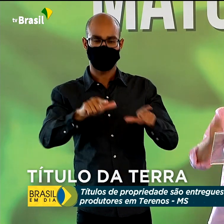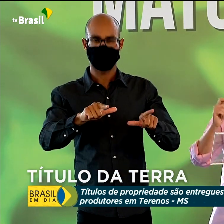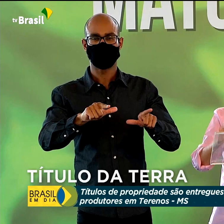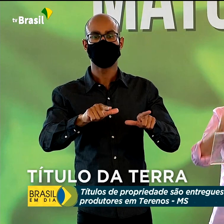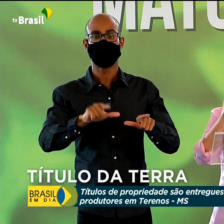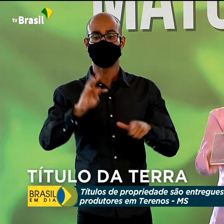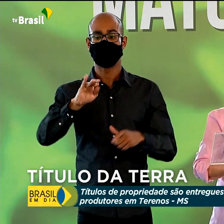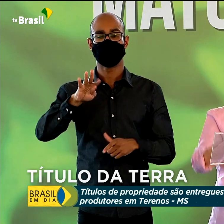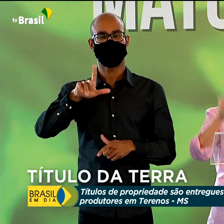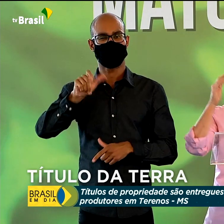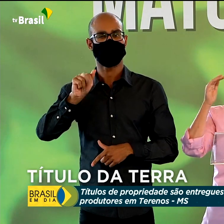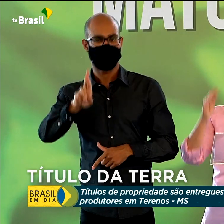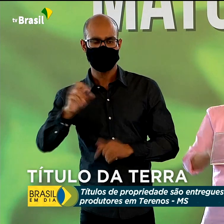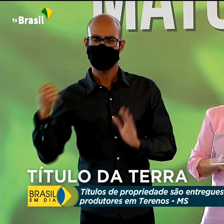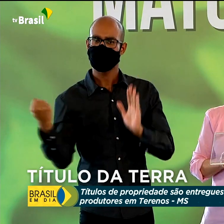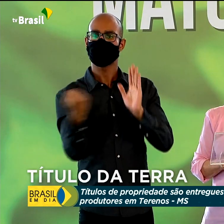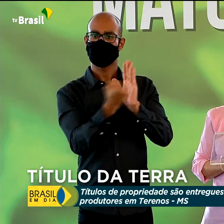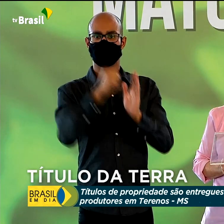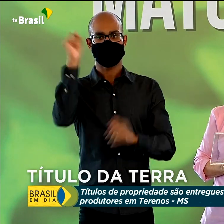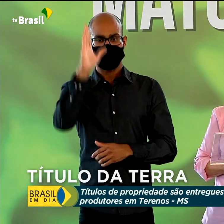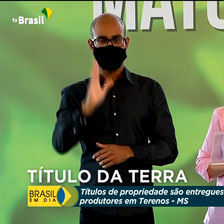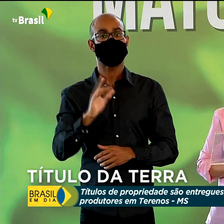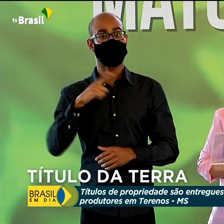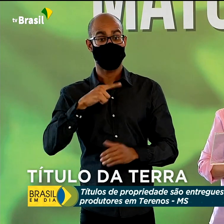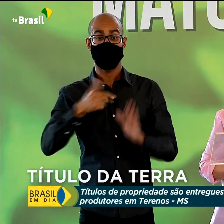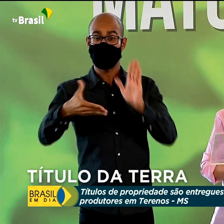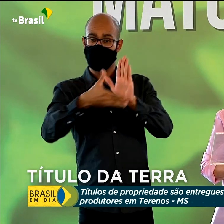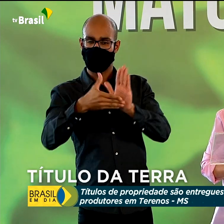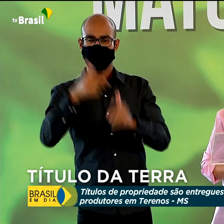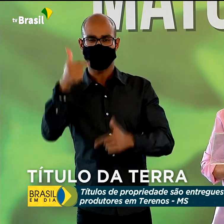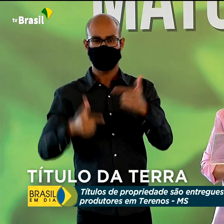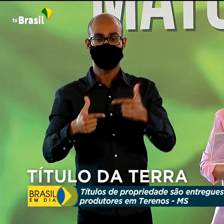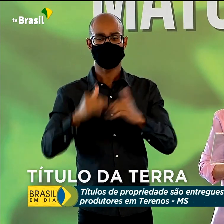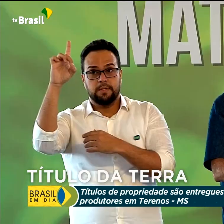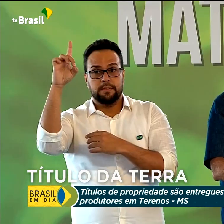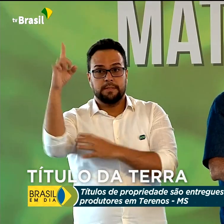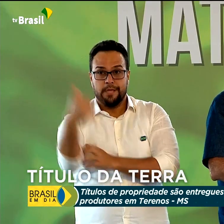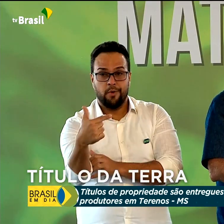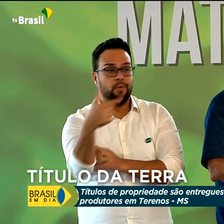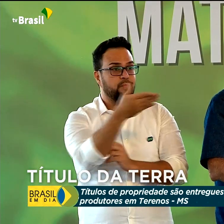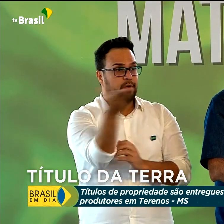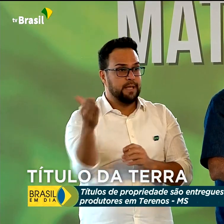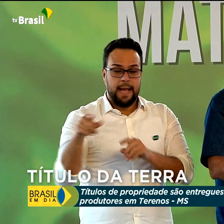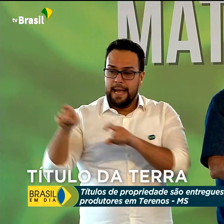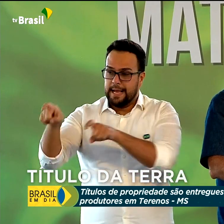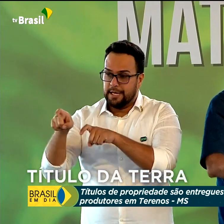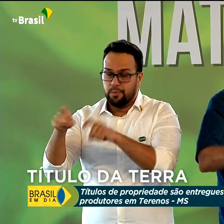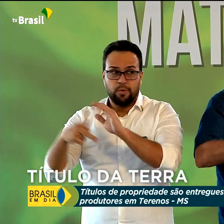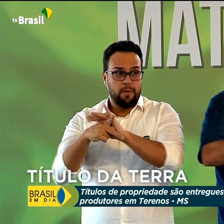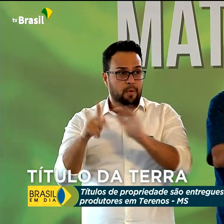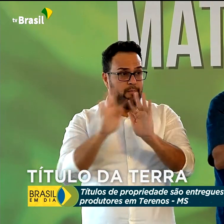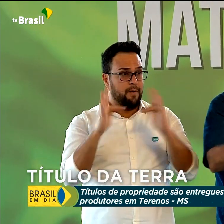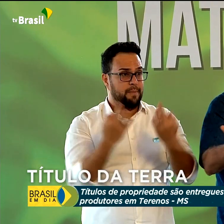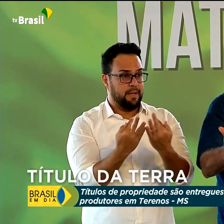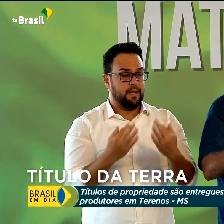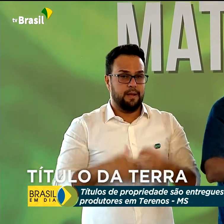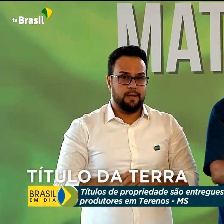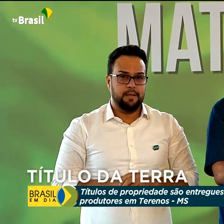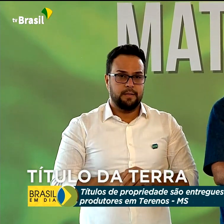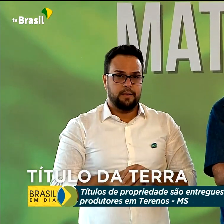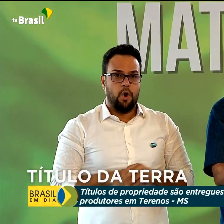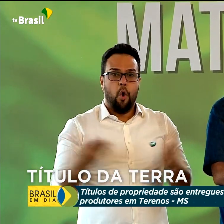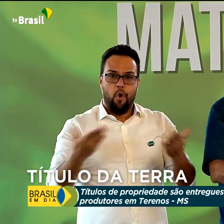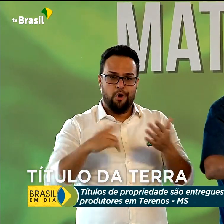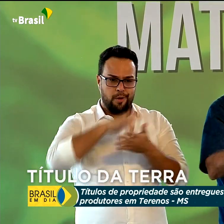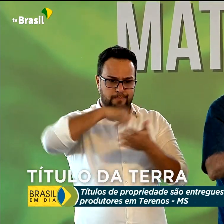era a nossa política para os pequenos agricultores brasileiros. A agricultura familiar, esses títulos que estamos